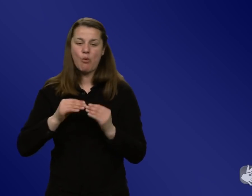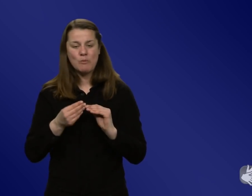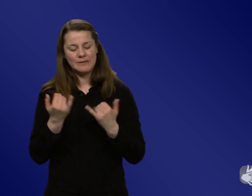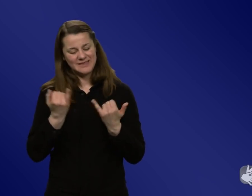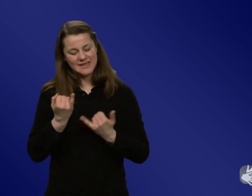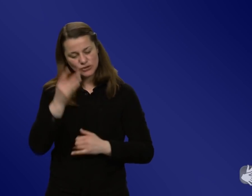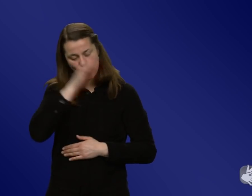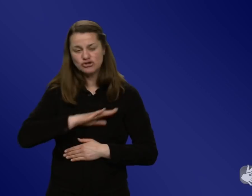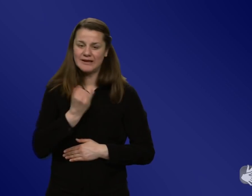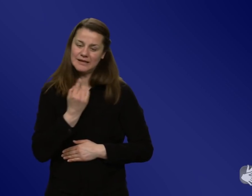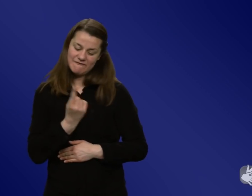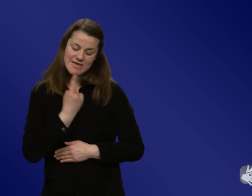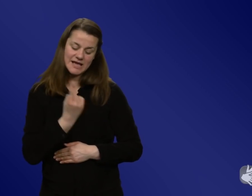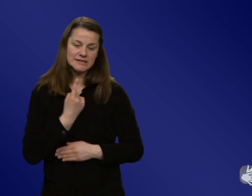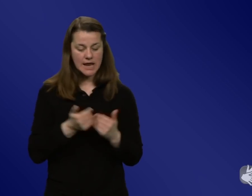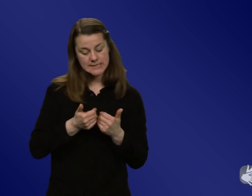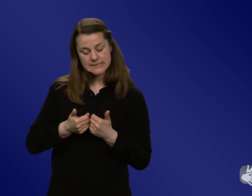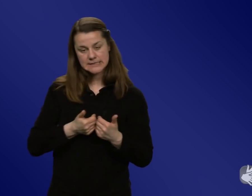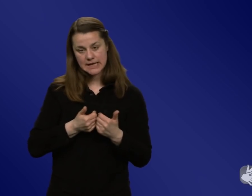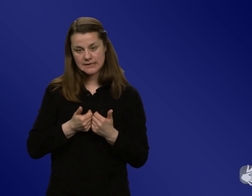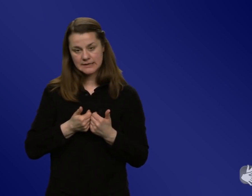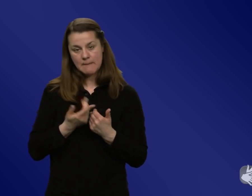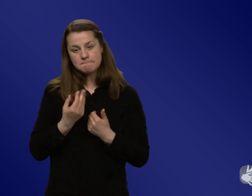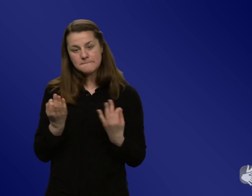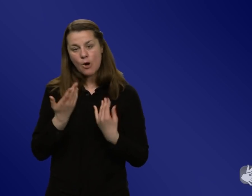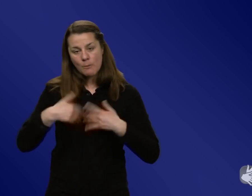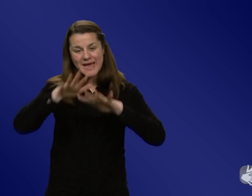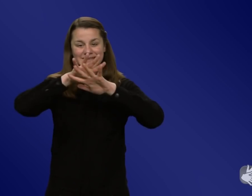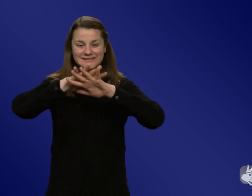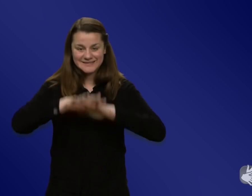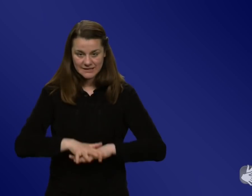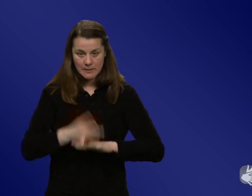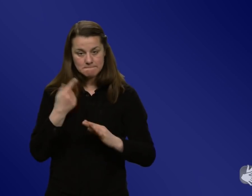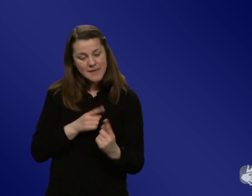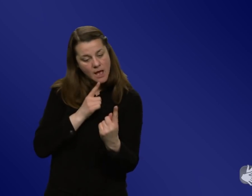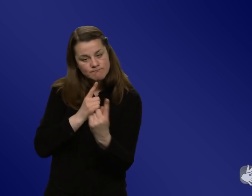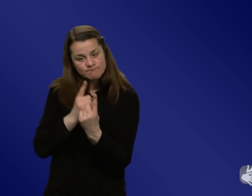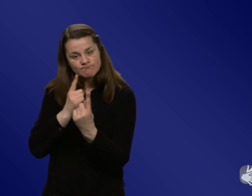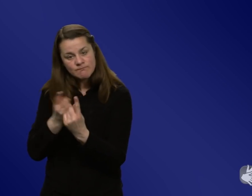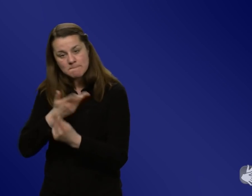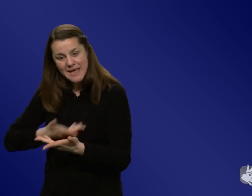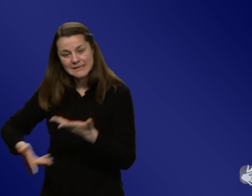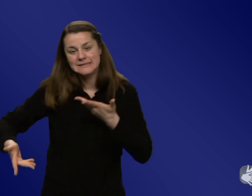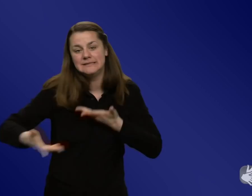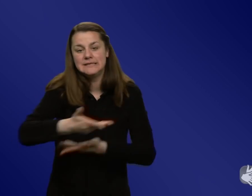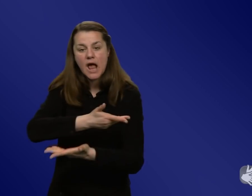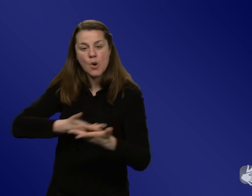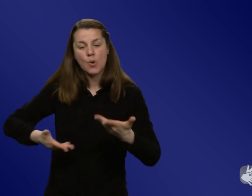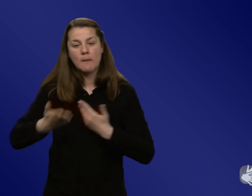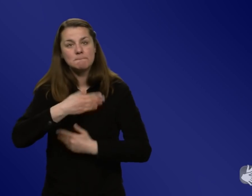Spielwiese, auf der wir uns da bewegen, wir müssen uns aufeinander zu bewegen, in den Dialog kommen und es muss mehr Bewusstsein geben, dass man Dinge